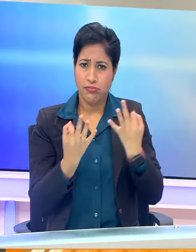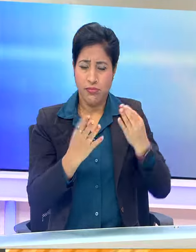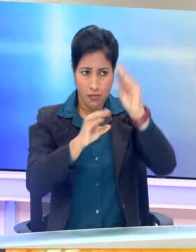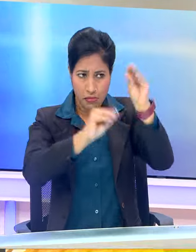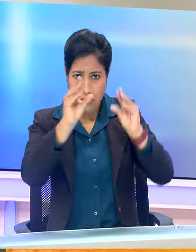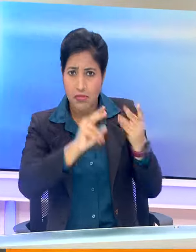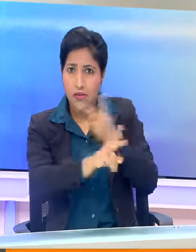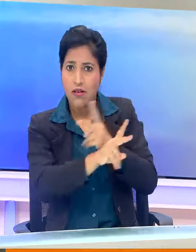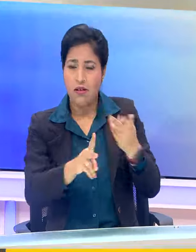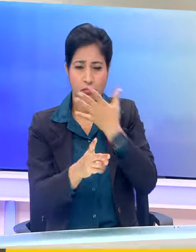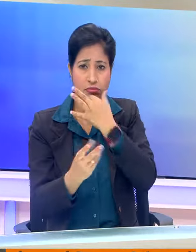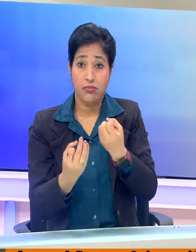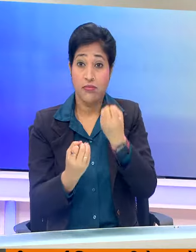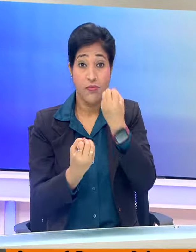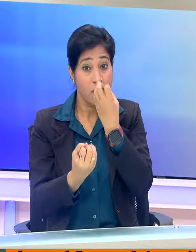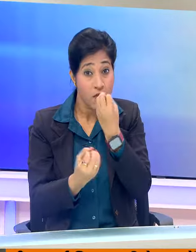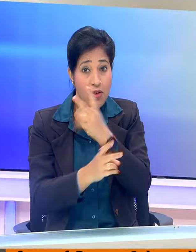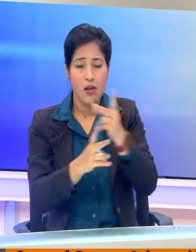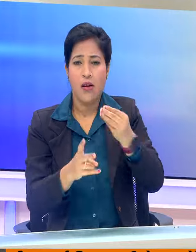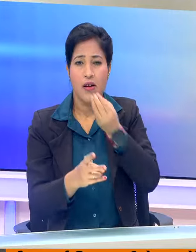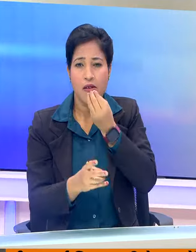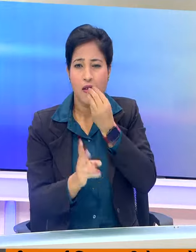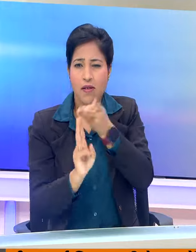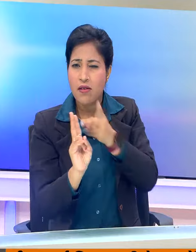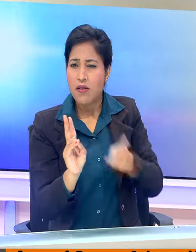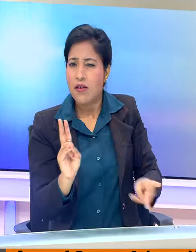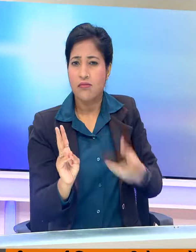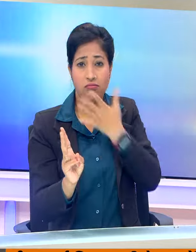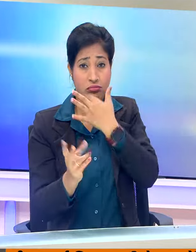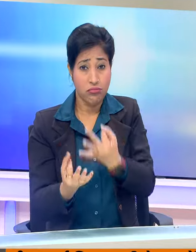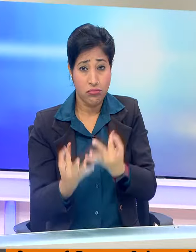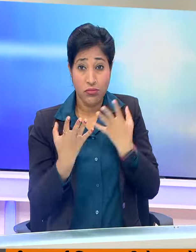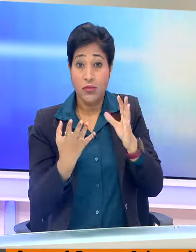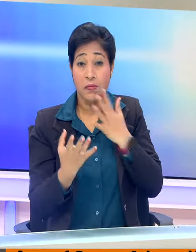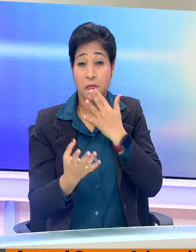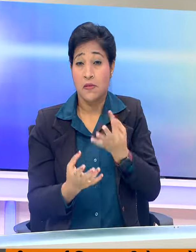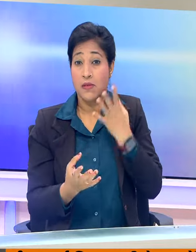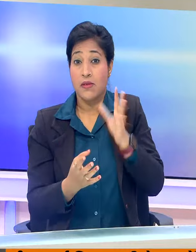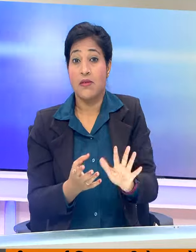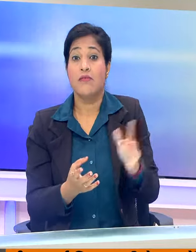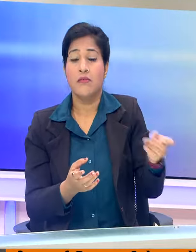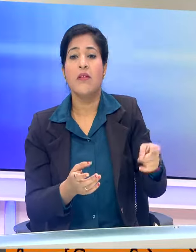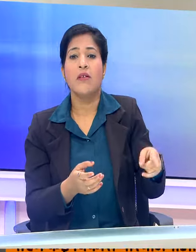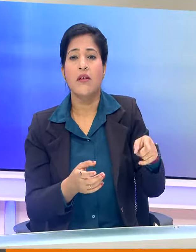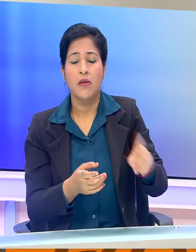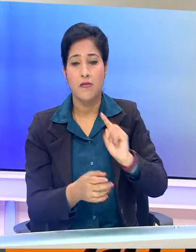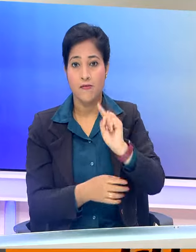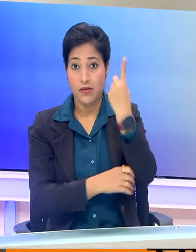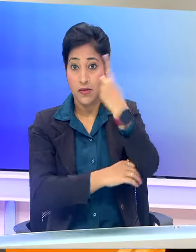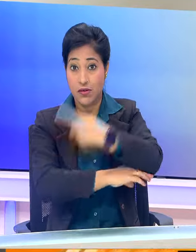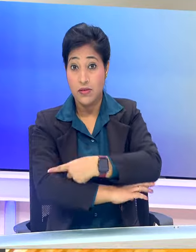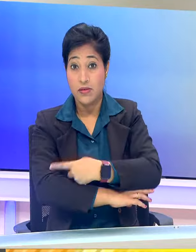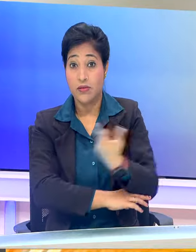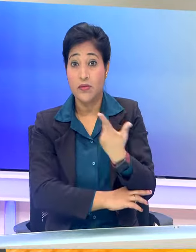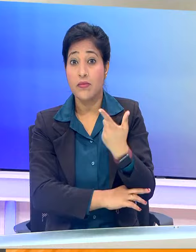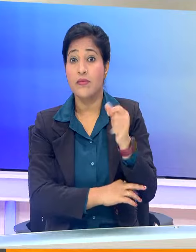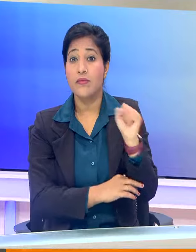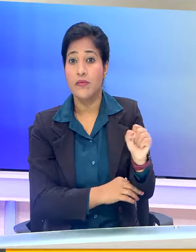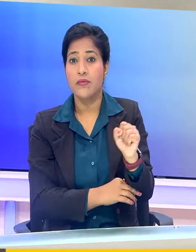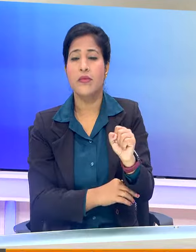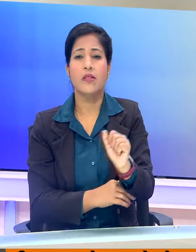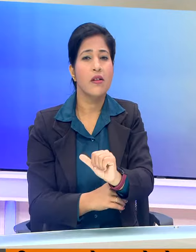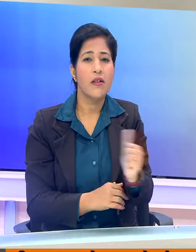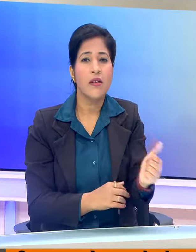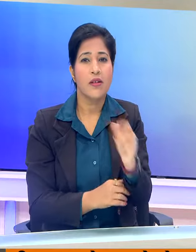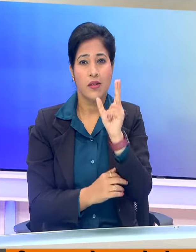के साथ ही तरहा तरहा के स्वादेश्ट पकवान और व्यंजन भी बनाये जाते हैं इसके प्रथम दिन को अत्वा